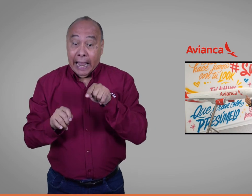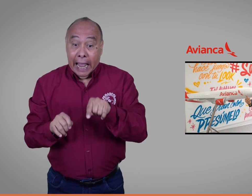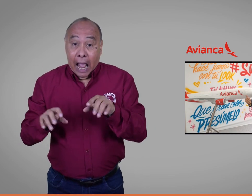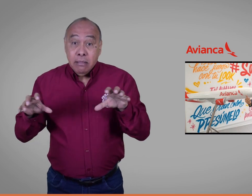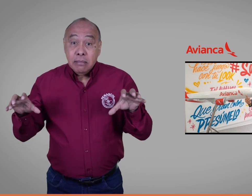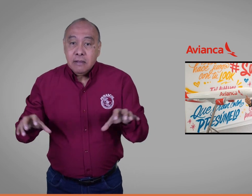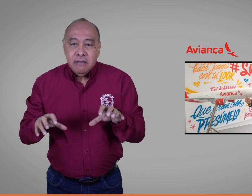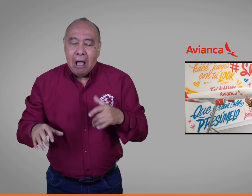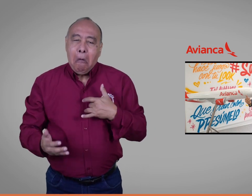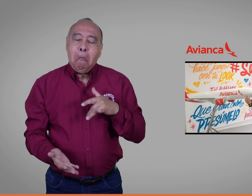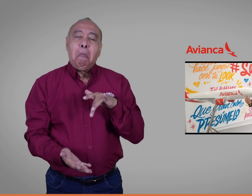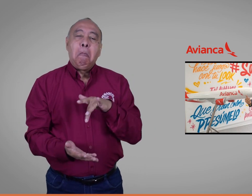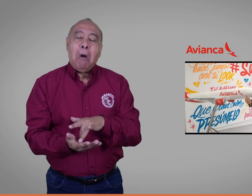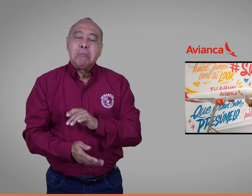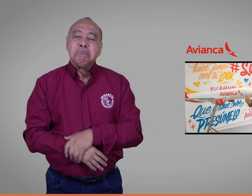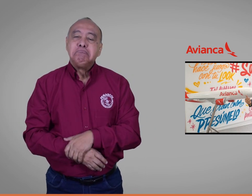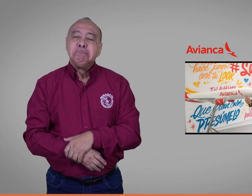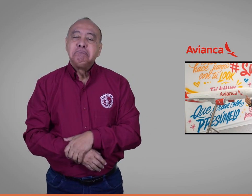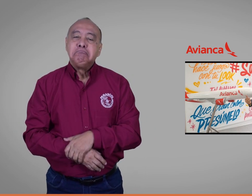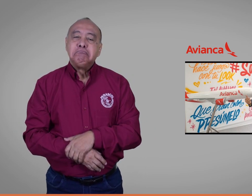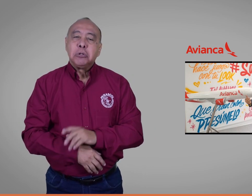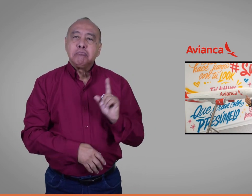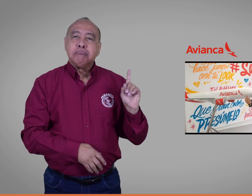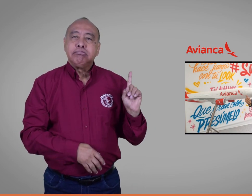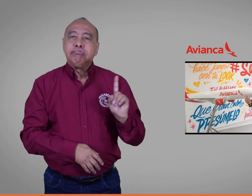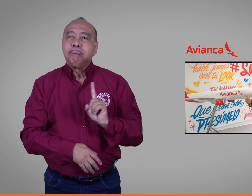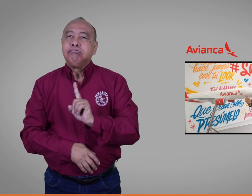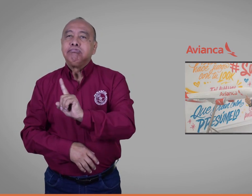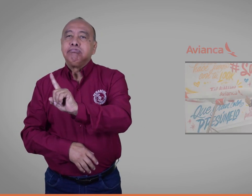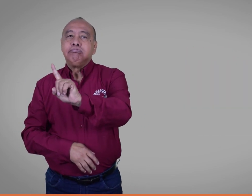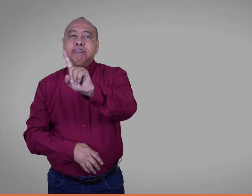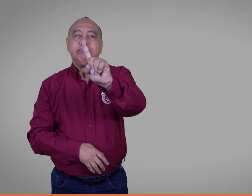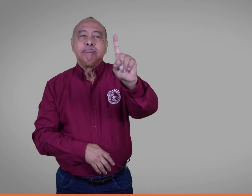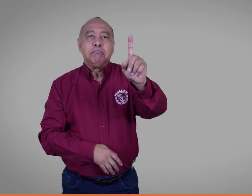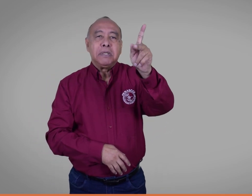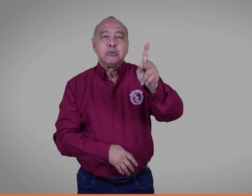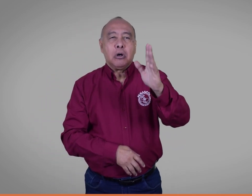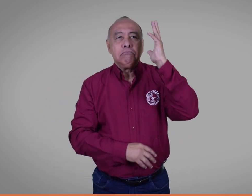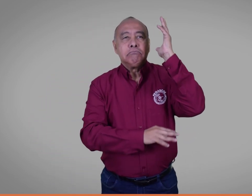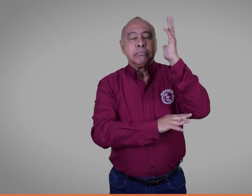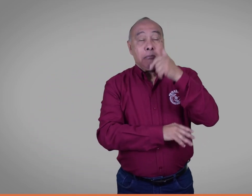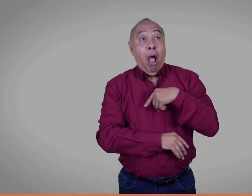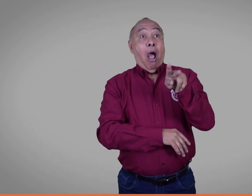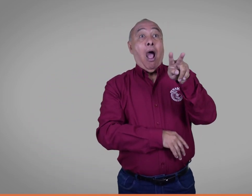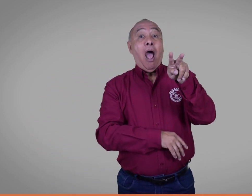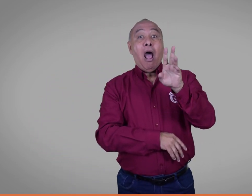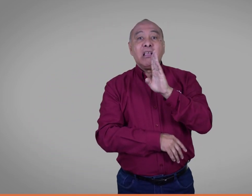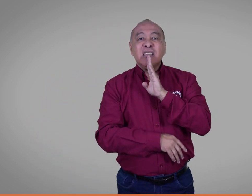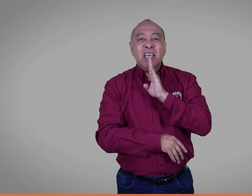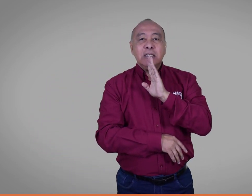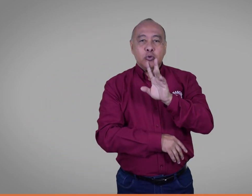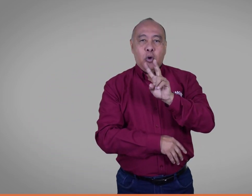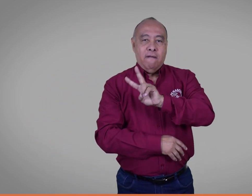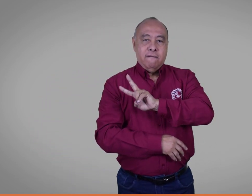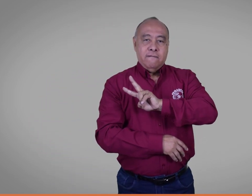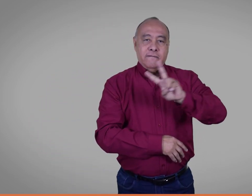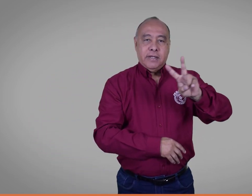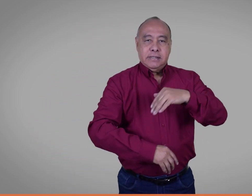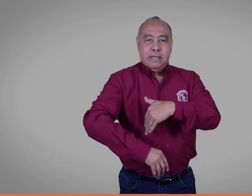mientras estuvimos en la presentación, vimos la llegada del viceministro de transporte, en donde vimos una oportunidad, y una vez